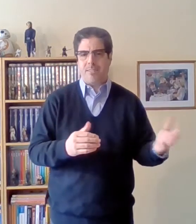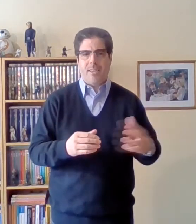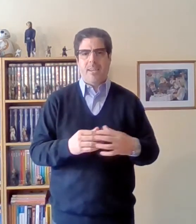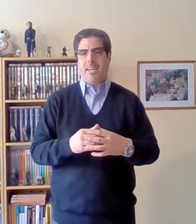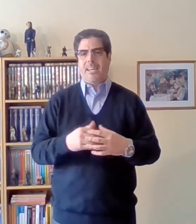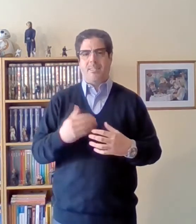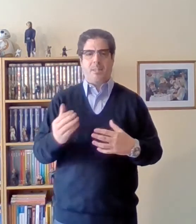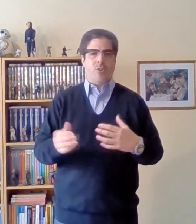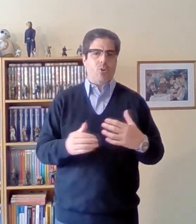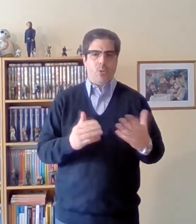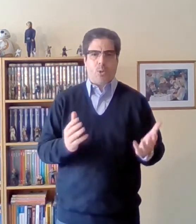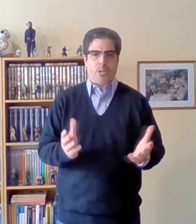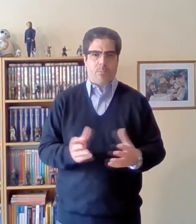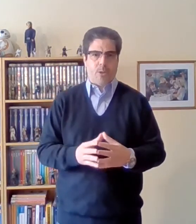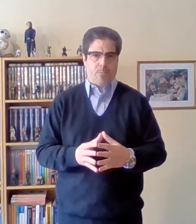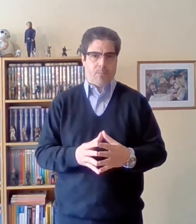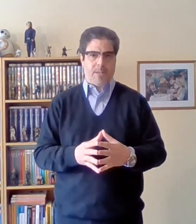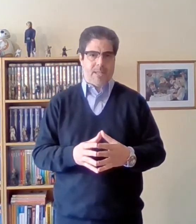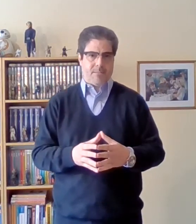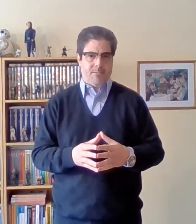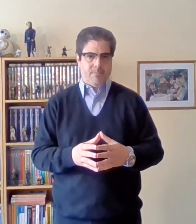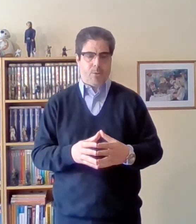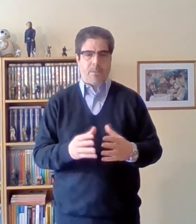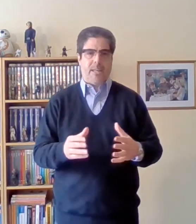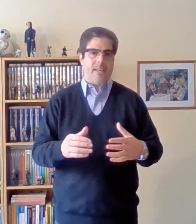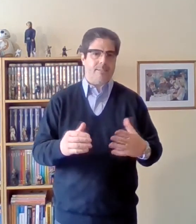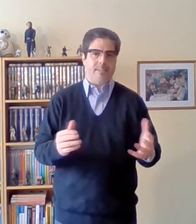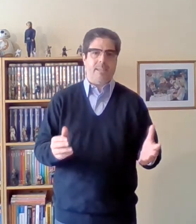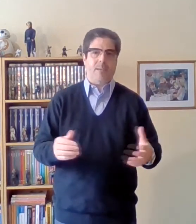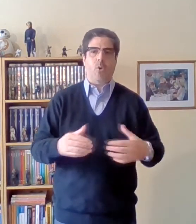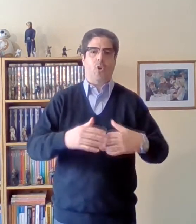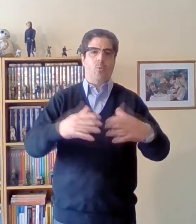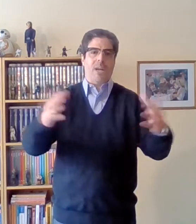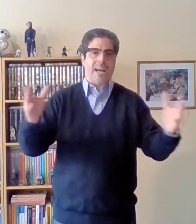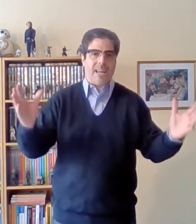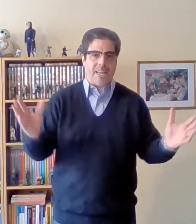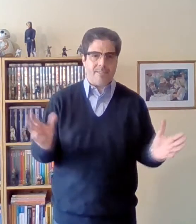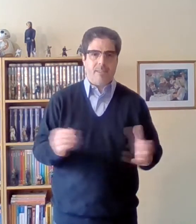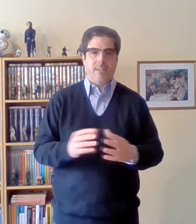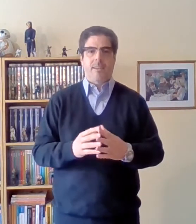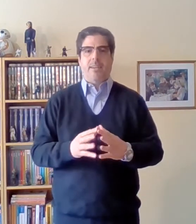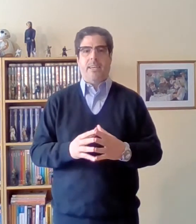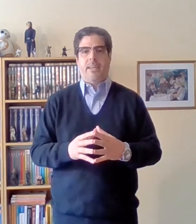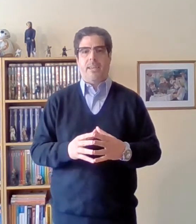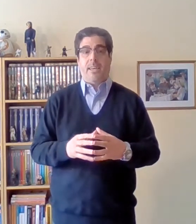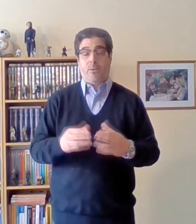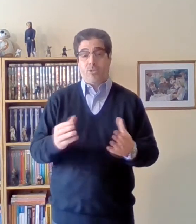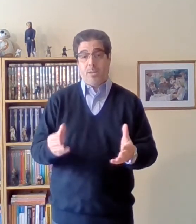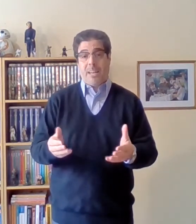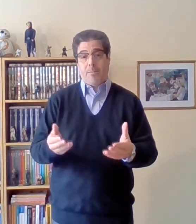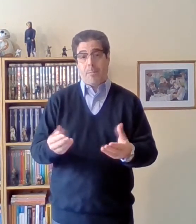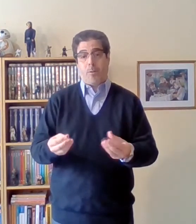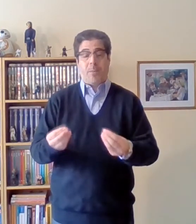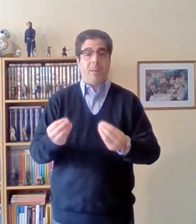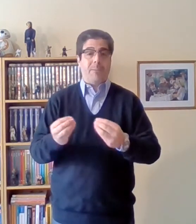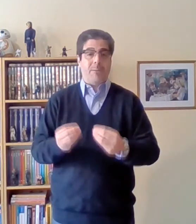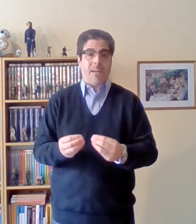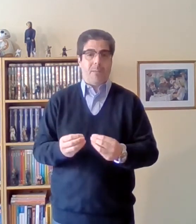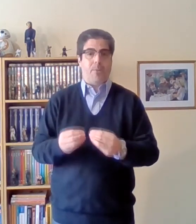existieron otros tipos de propiedad, propiedades, diríamos, comunales, inclusive la misma propiedad privada, pero